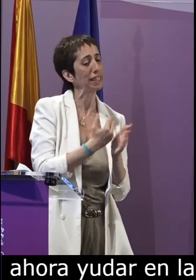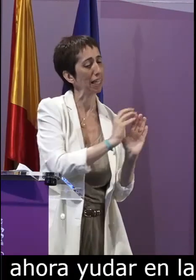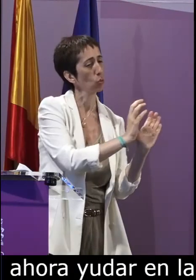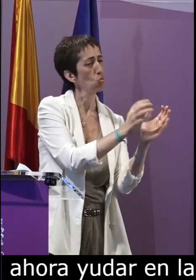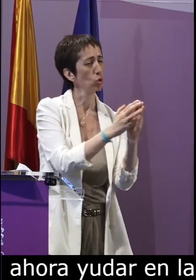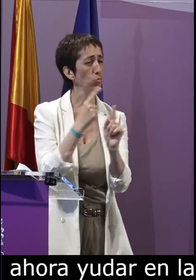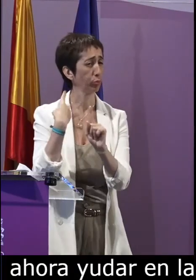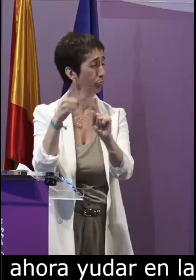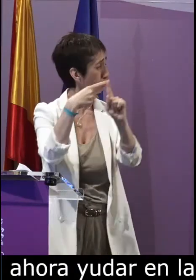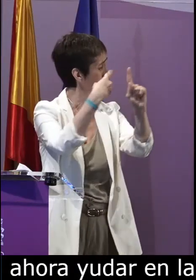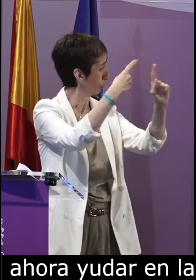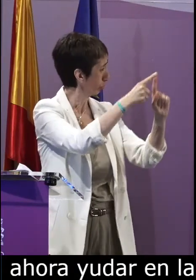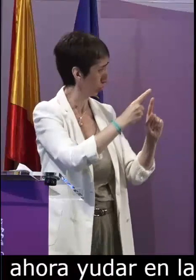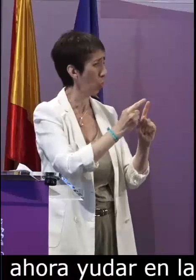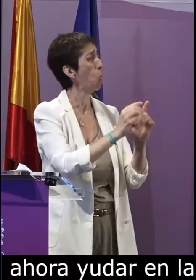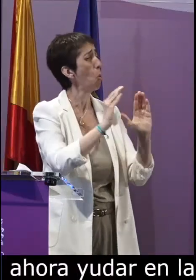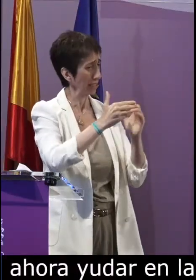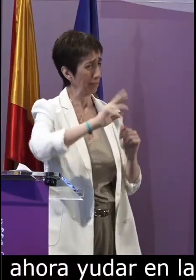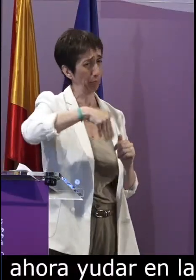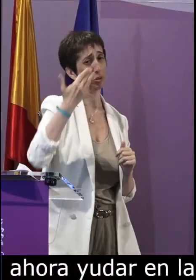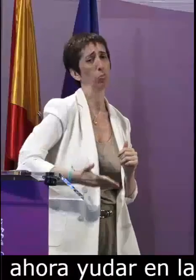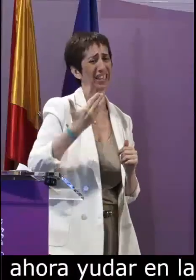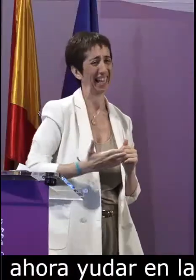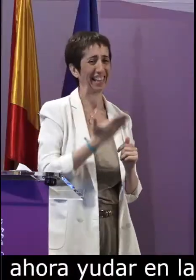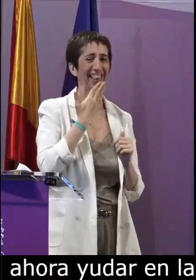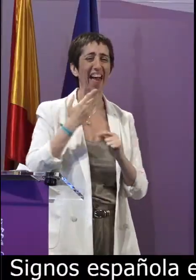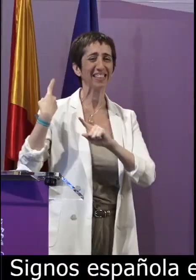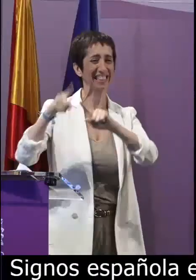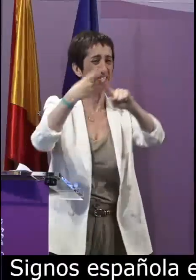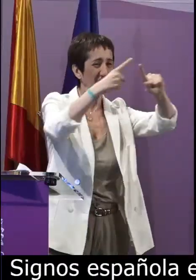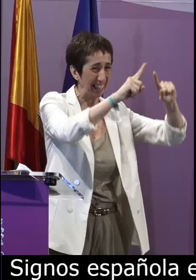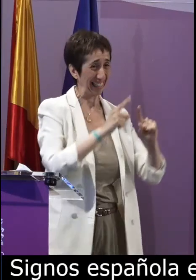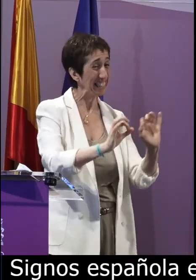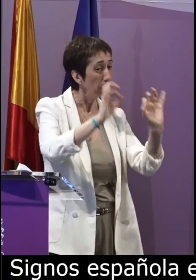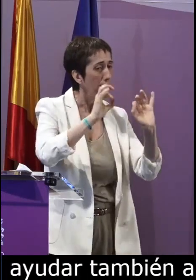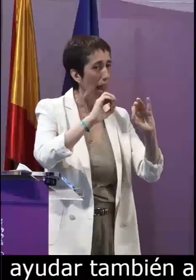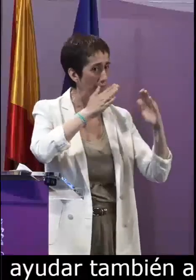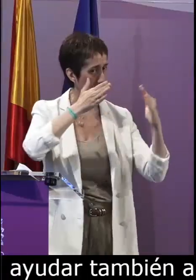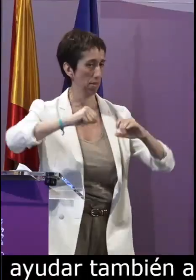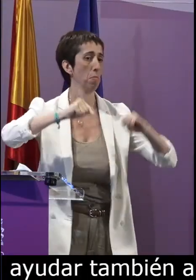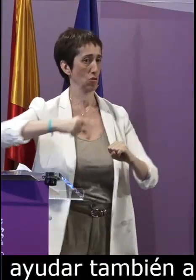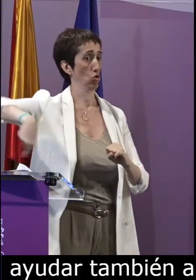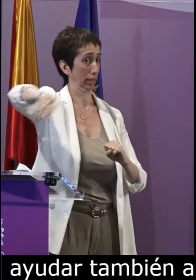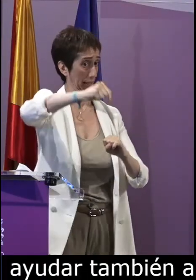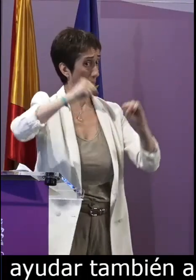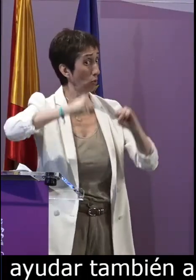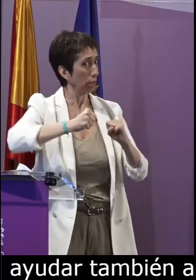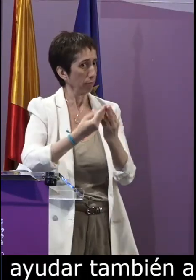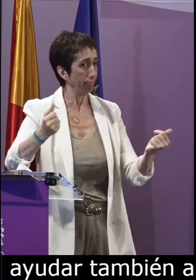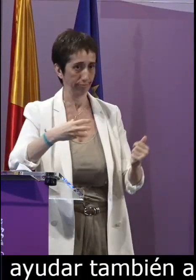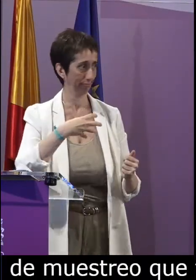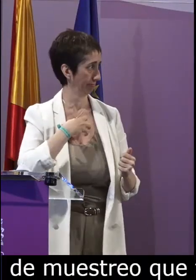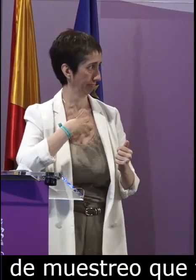también a contar con diferentes grupos de muestreo que también considero que es importante con franjas de edad diferentes